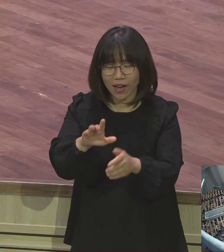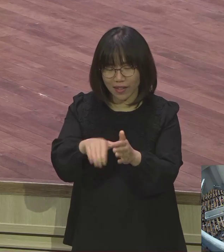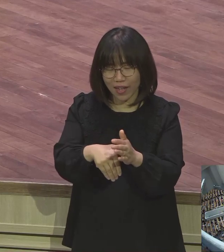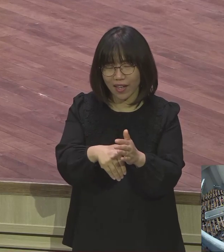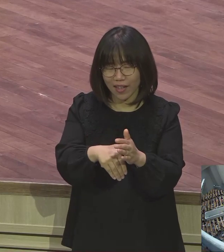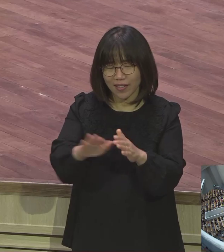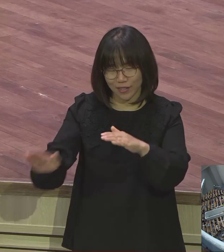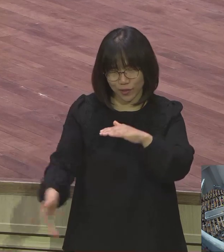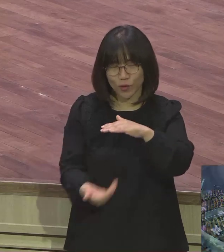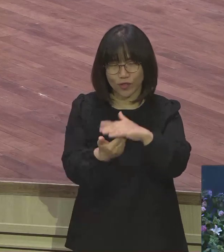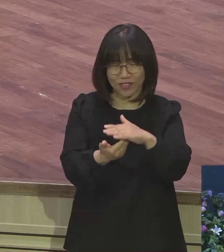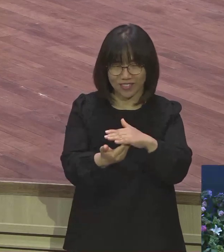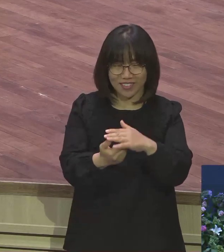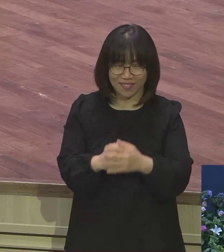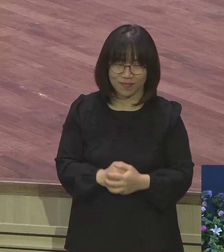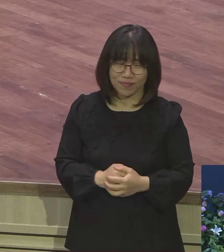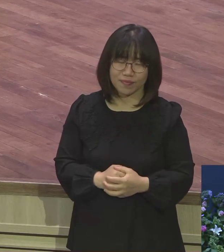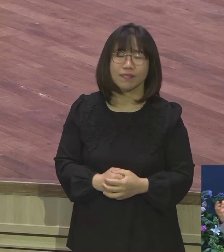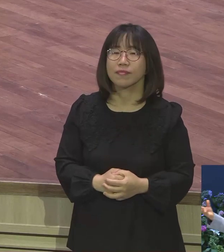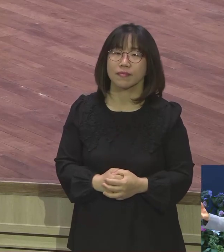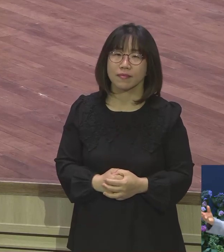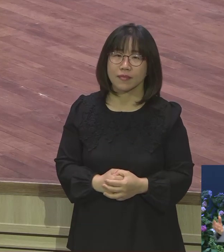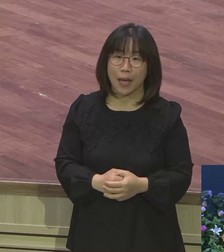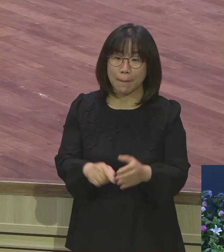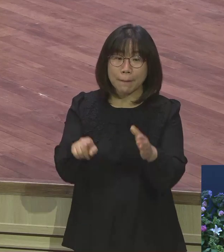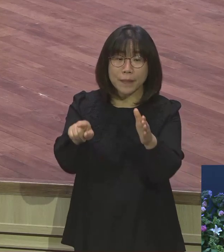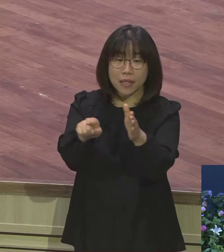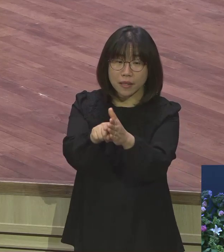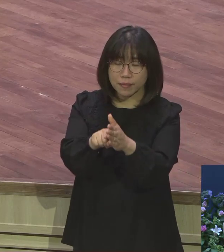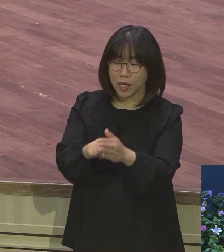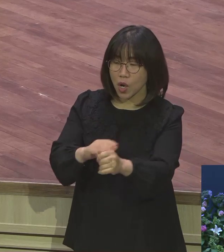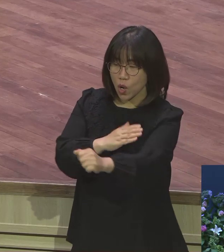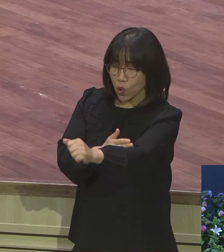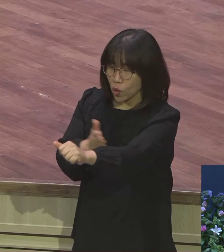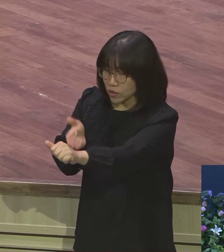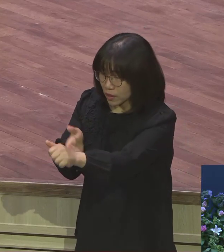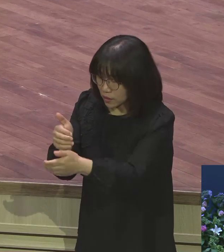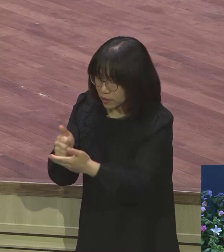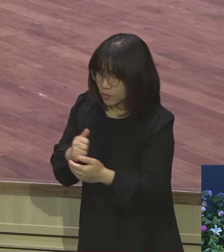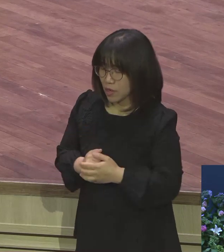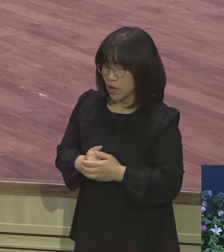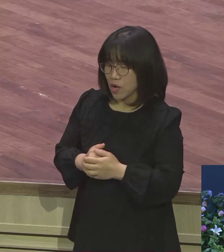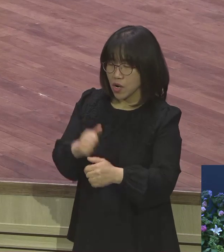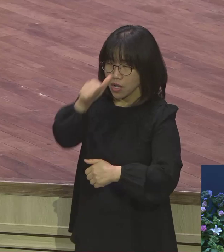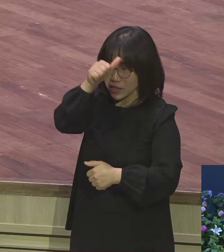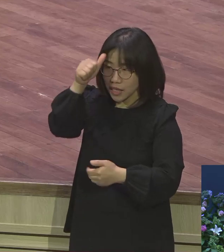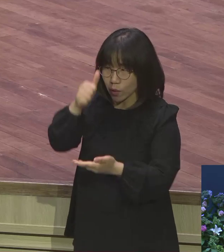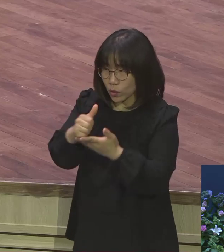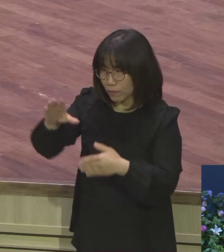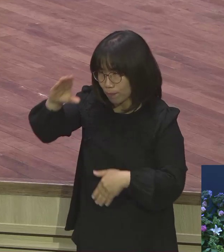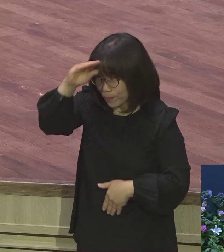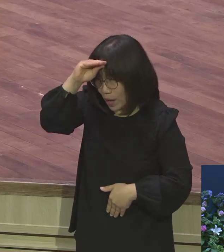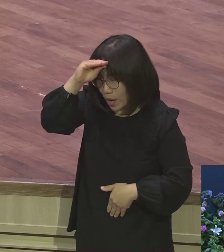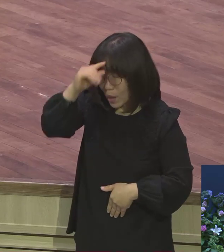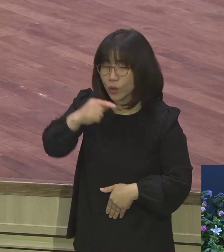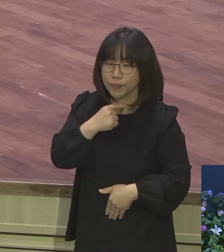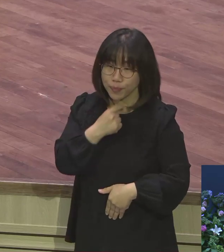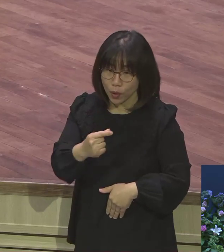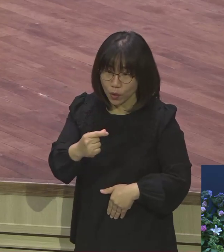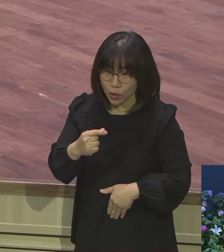여러분이 나도 믿음이 저분 저 권사님처럼 나도 저 장노님처럼 나도 저분처럼 나도 신앙이 좀 잘하면 좋겠다